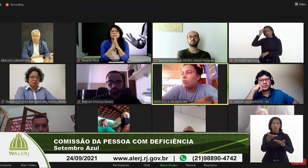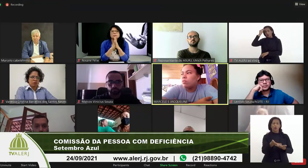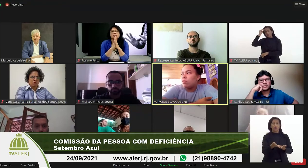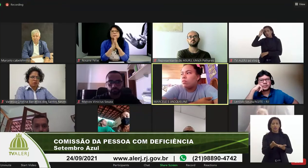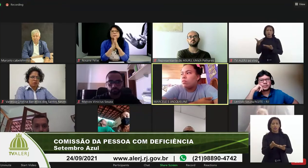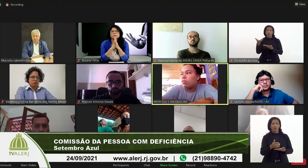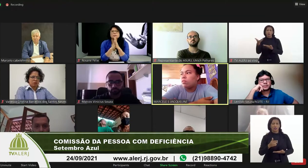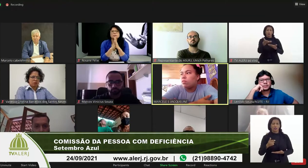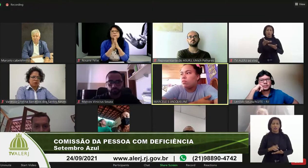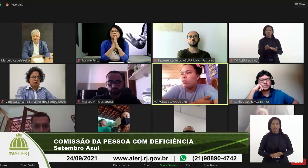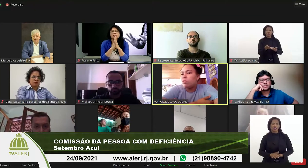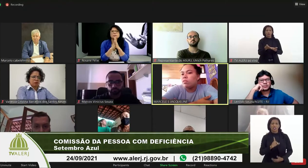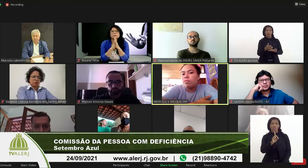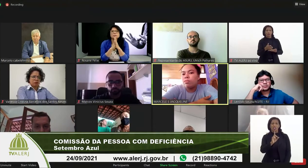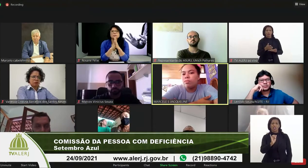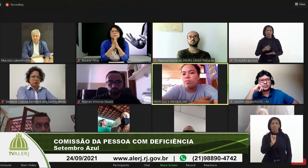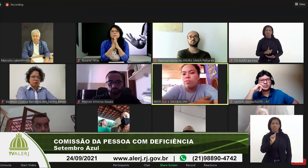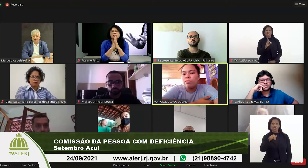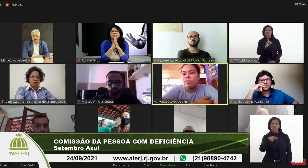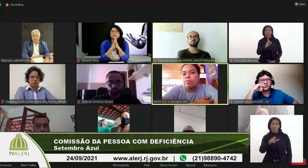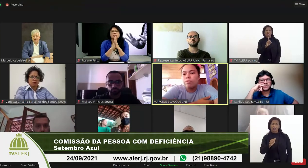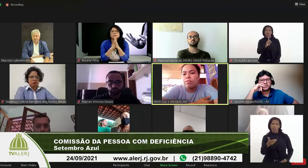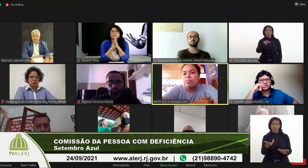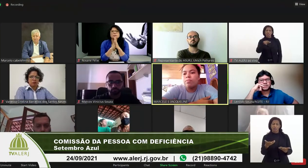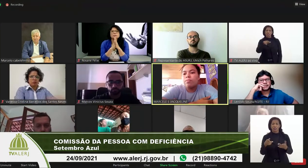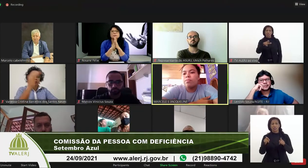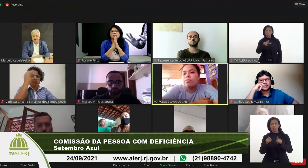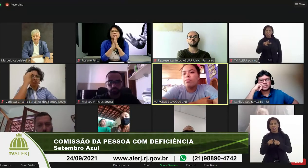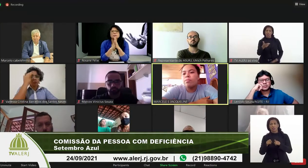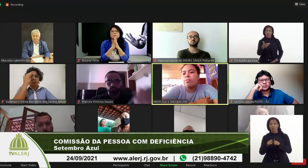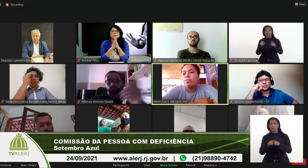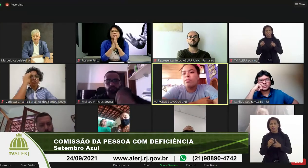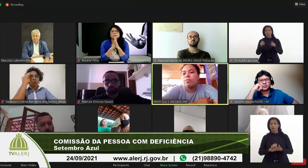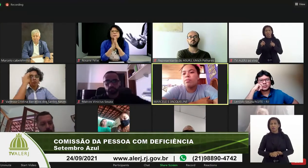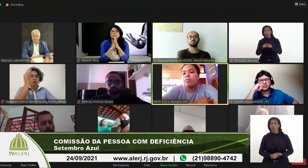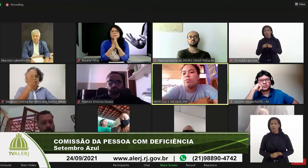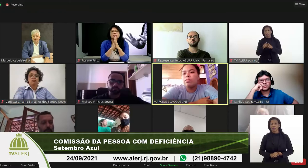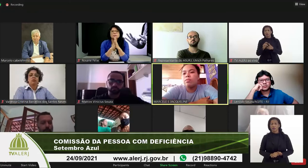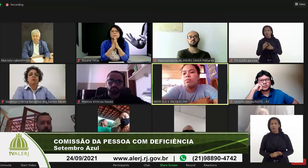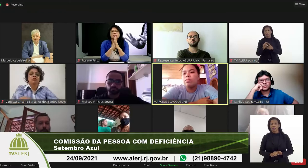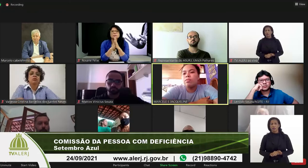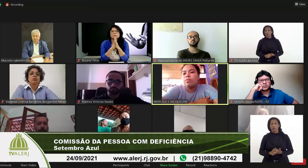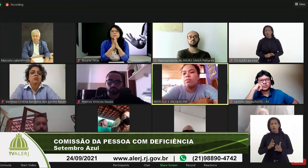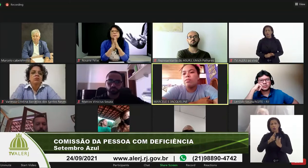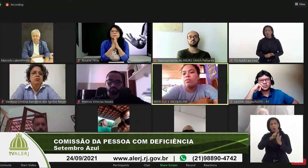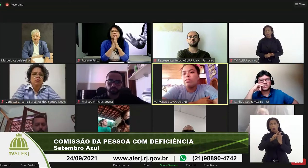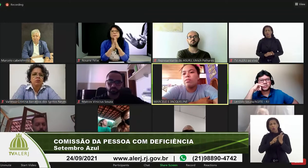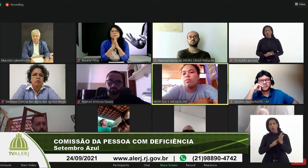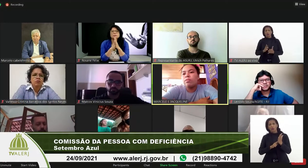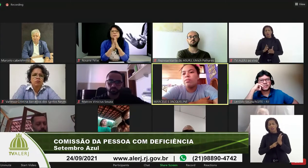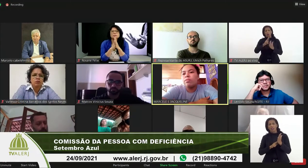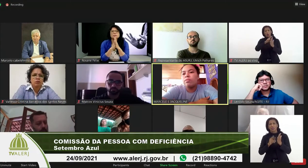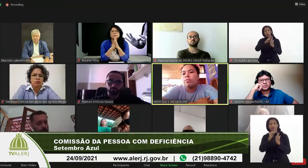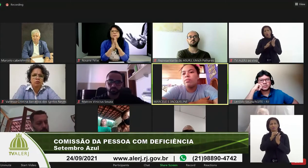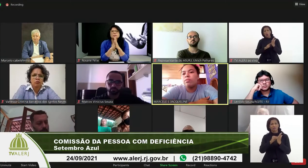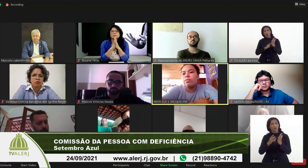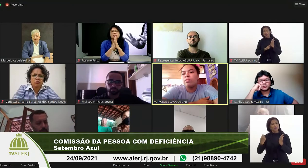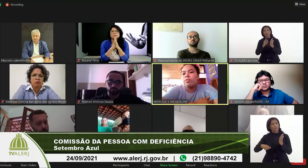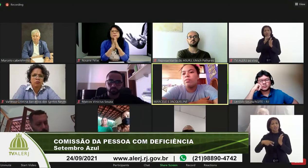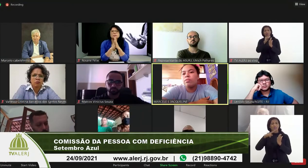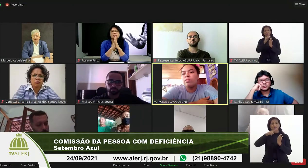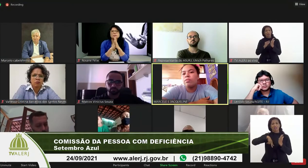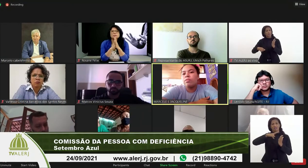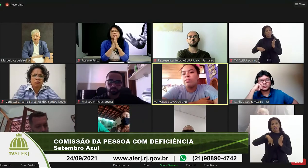Diana e também a questão do roteiro das pautas que precisam ser lidas a